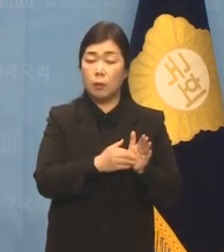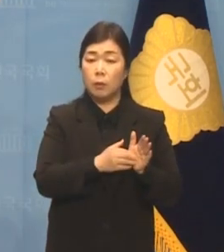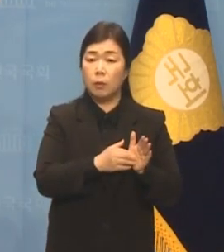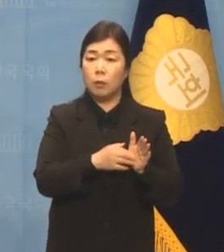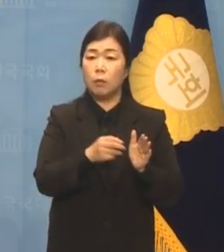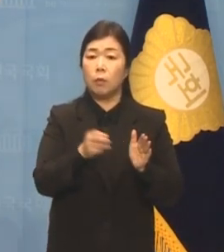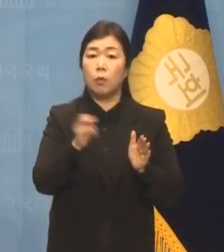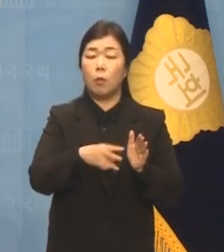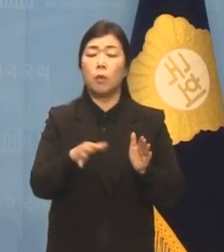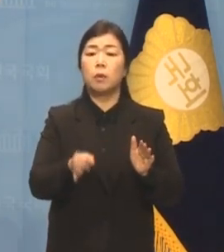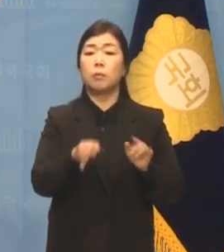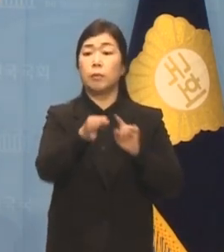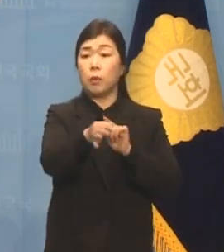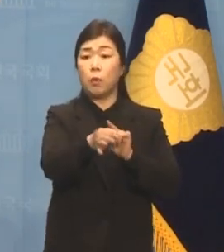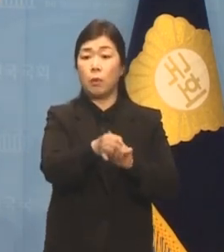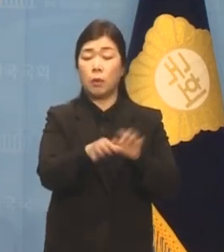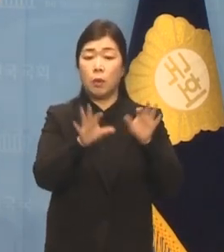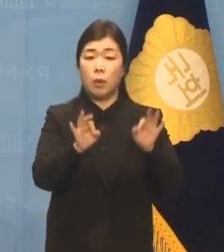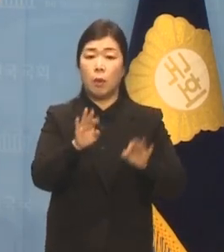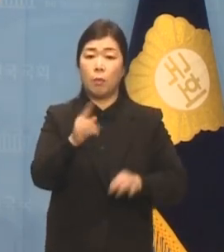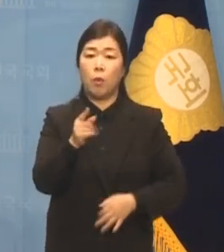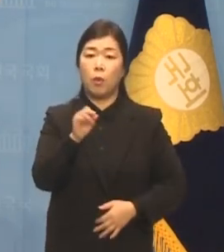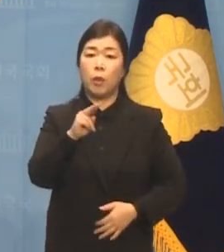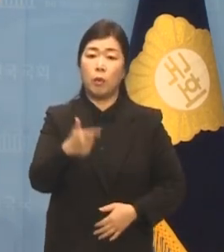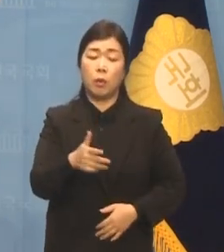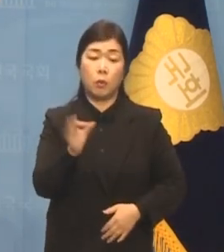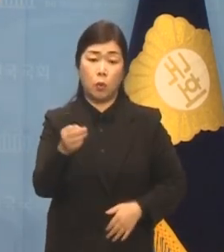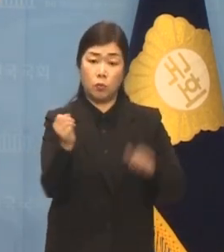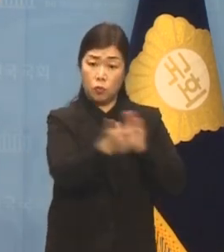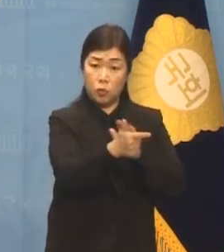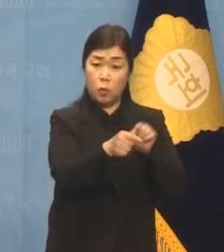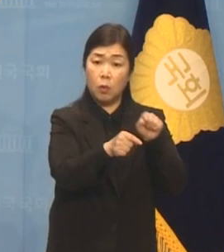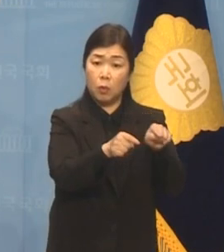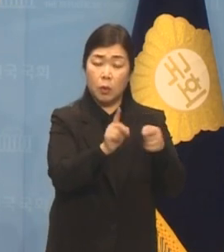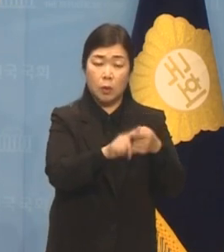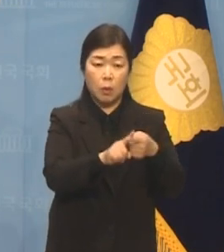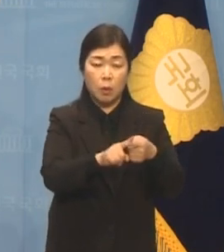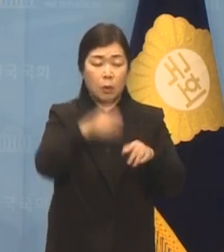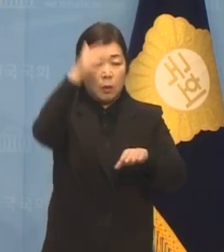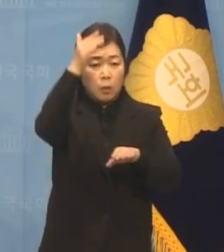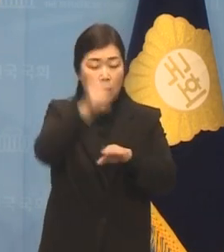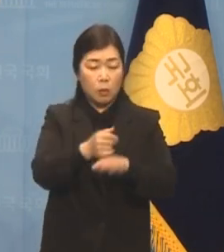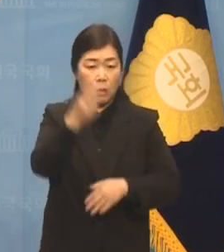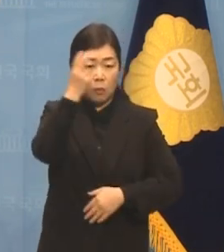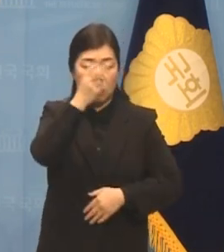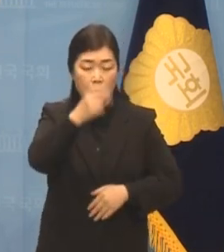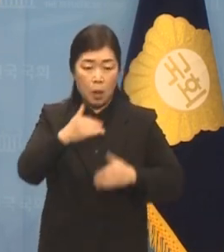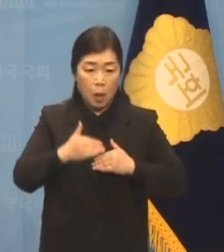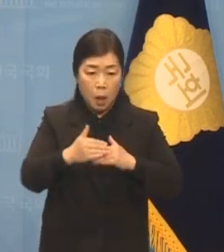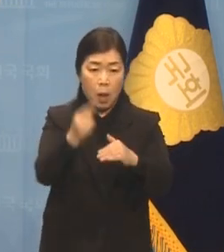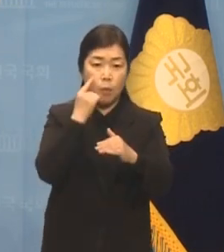김봉현이 지불했다는 사실은 추후 수사 과정에서야 알게 되었습니다.